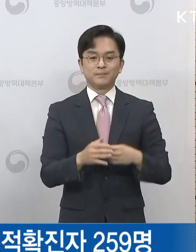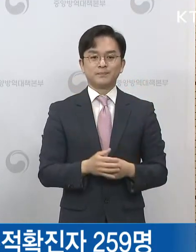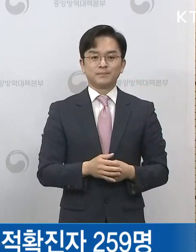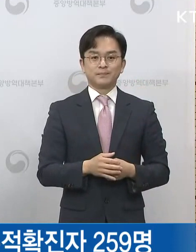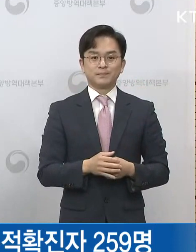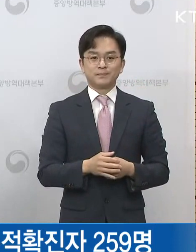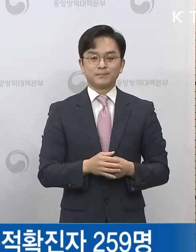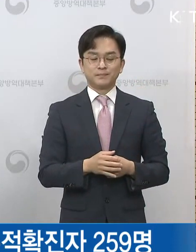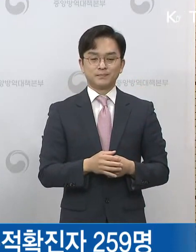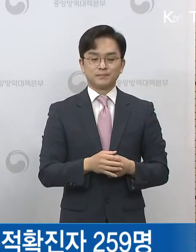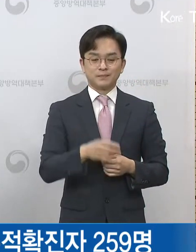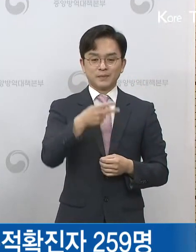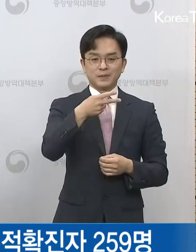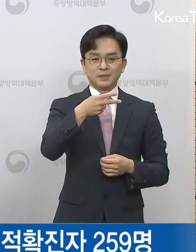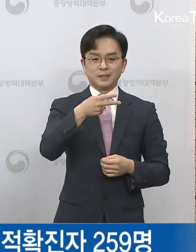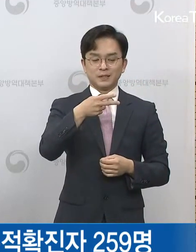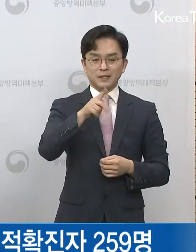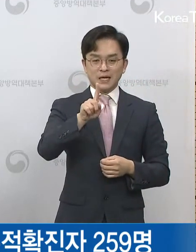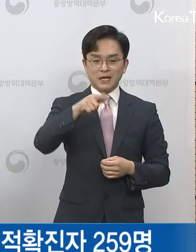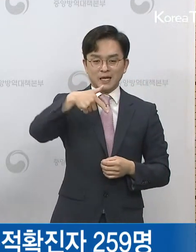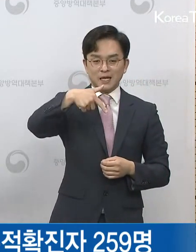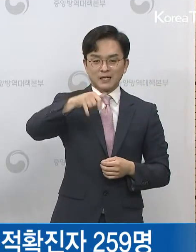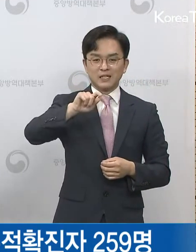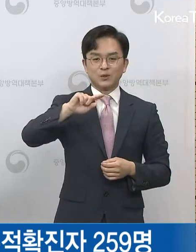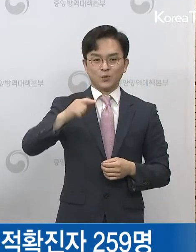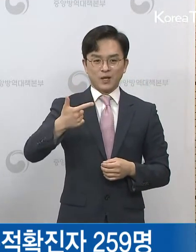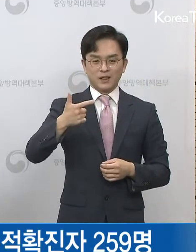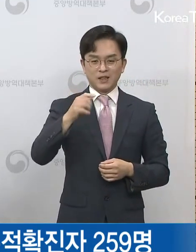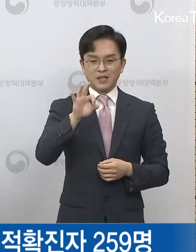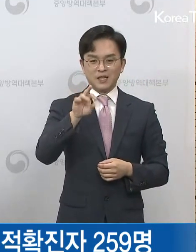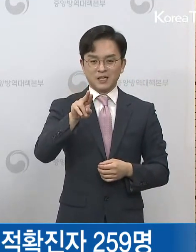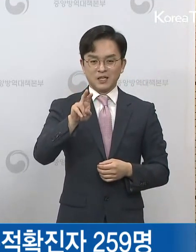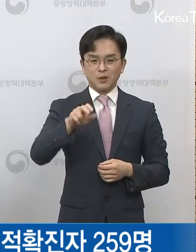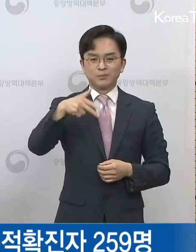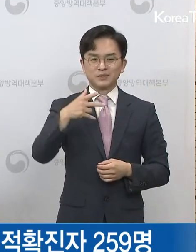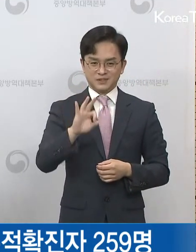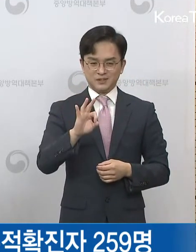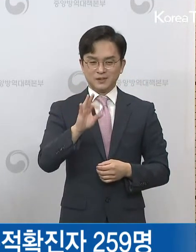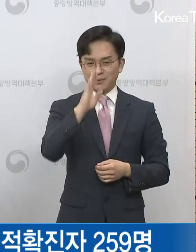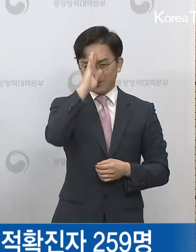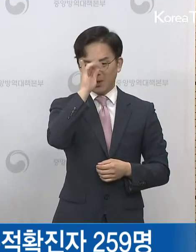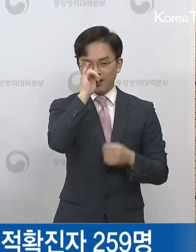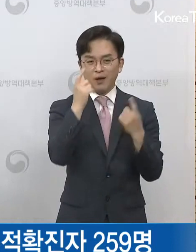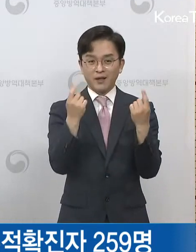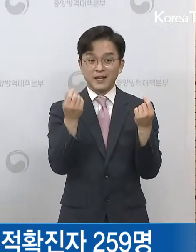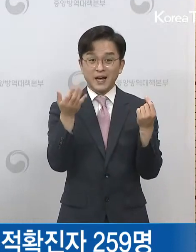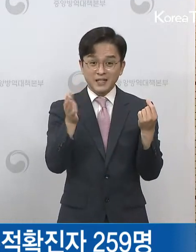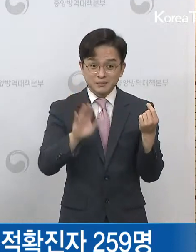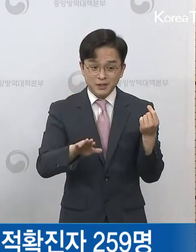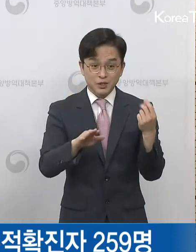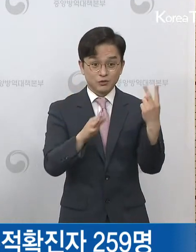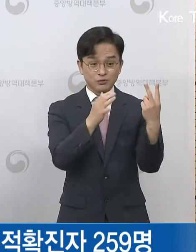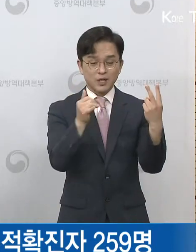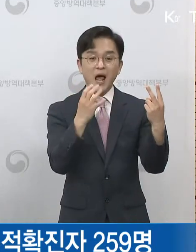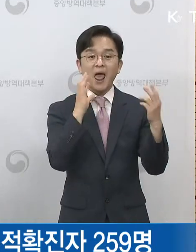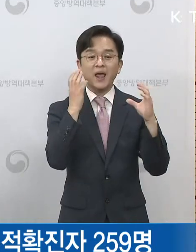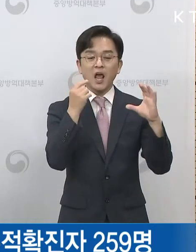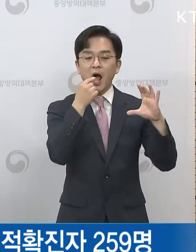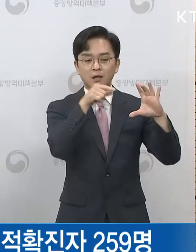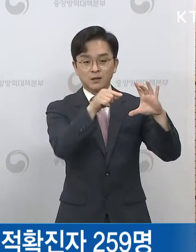양상을 보였으나 병원에서 자체 시행한 코로나19 PCR 검사에서는 음성으로 확인되었습니다.